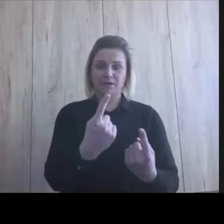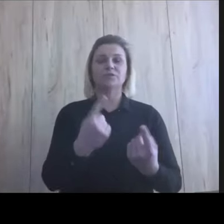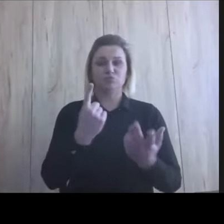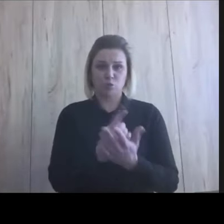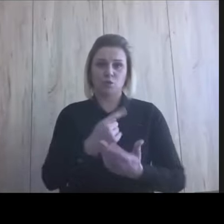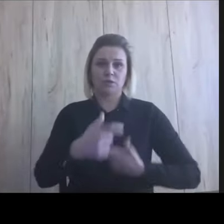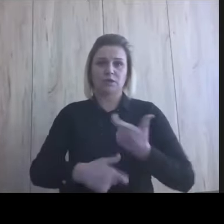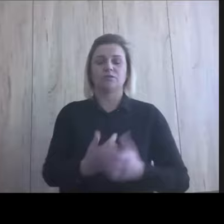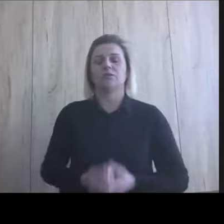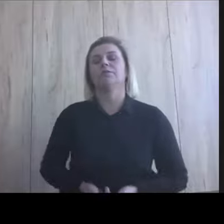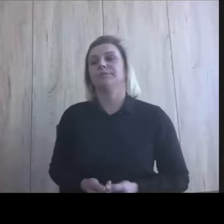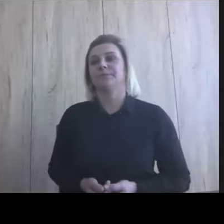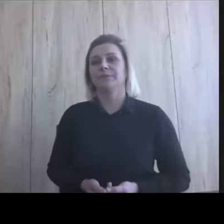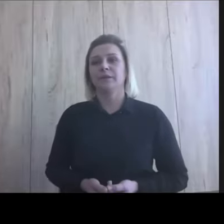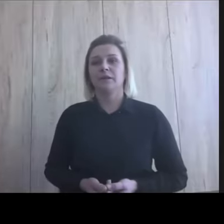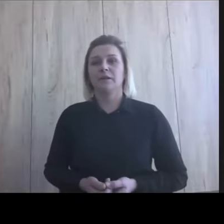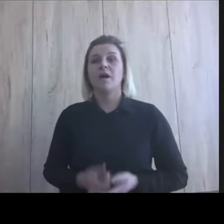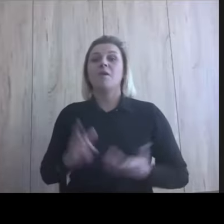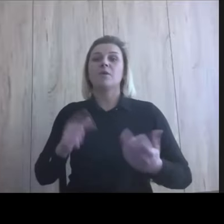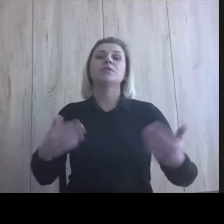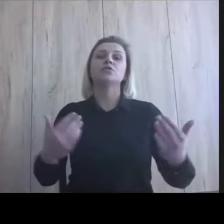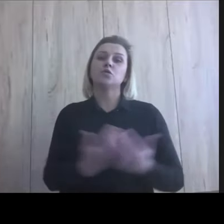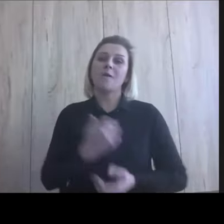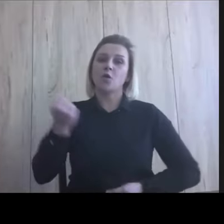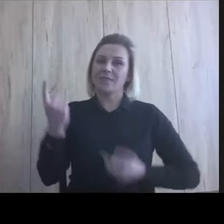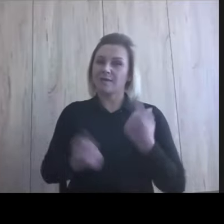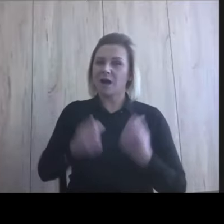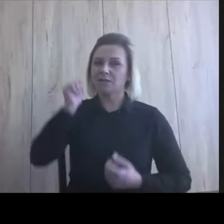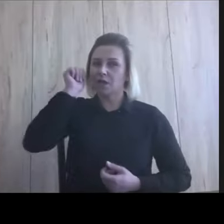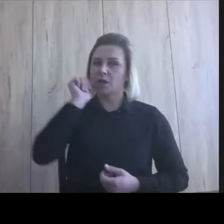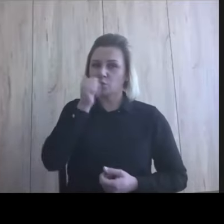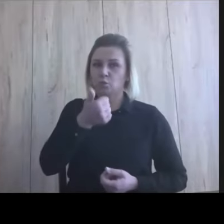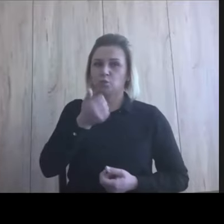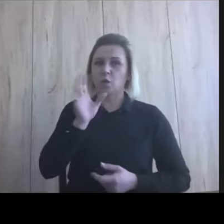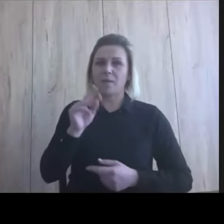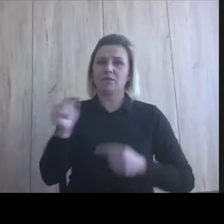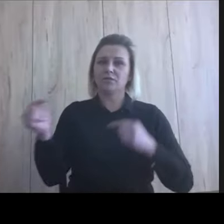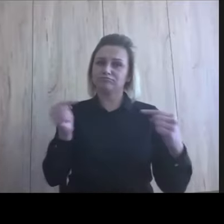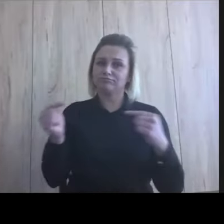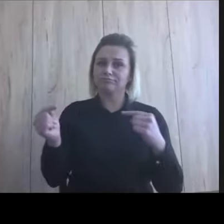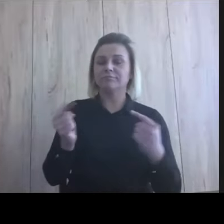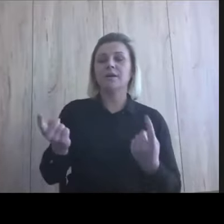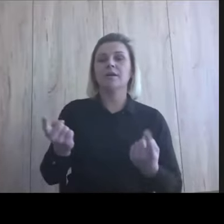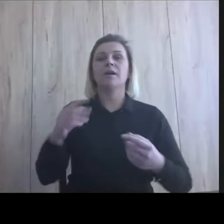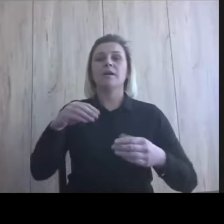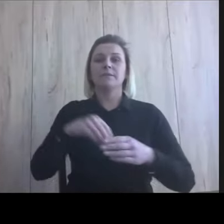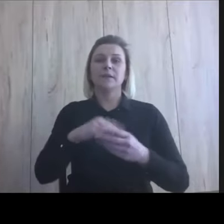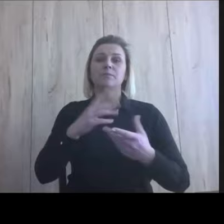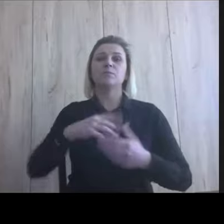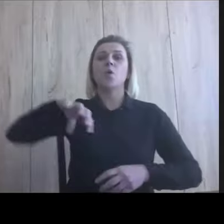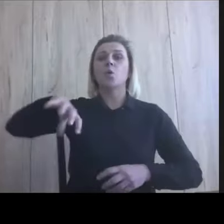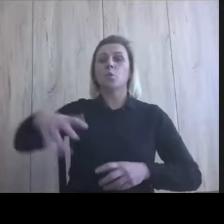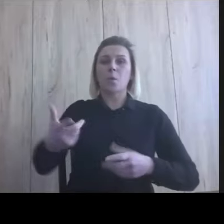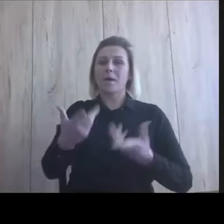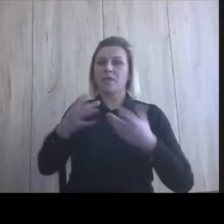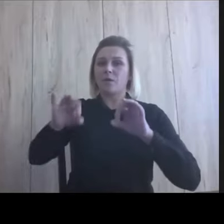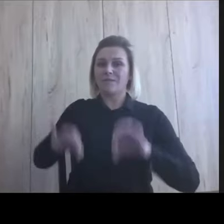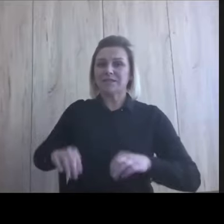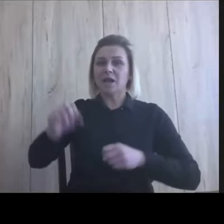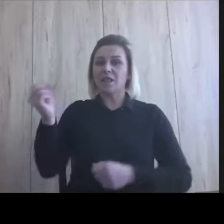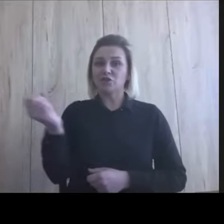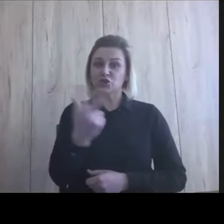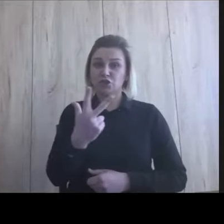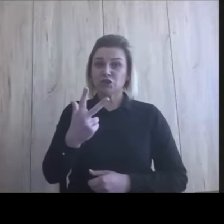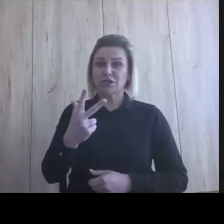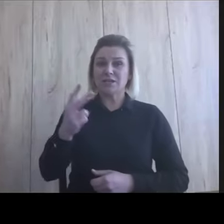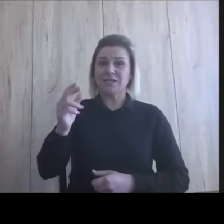znowu wracamy do innowacji, o której będziemy jutro mówić, bo właśnie ta grupa nieformalna składająca się z trzech specjalistów stworzyła ten